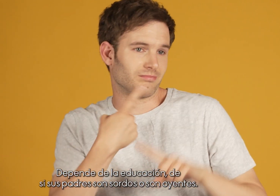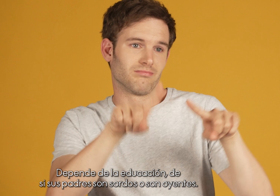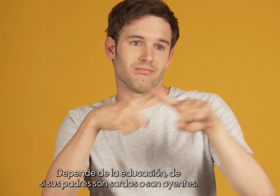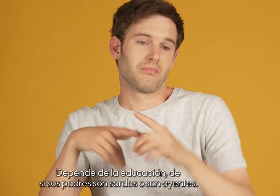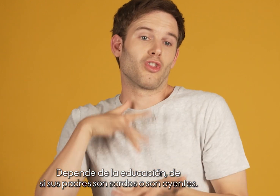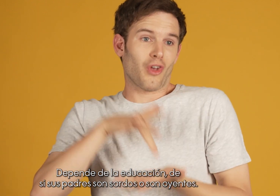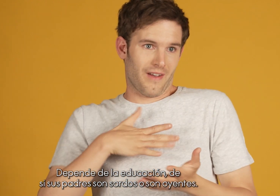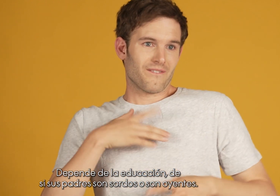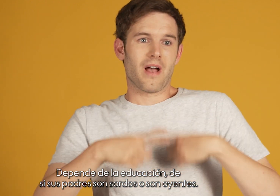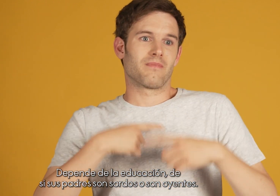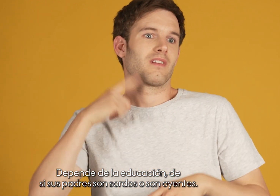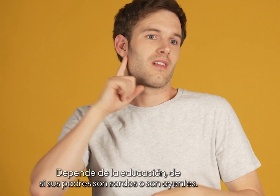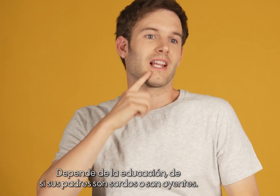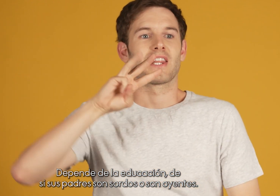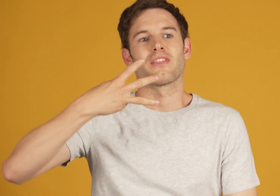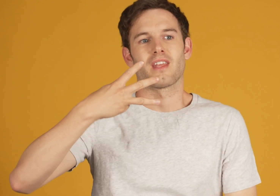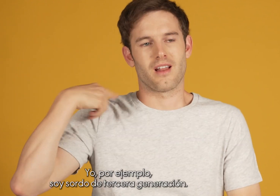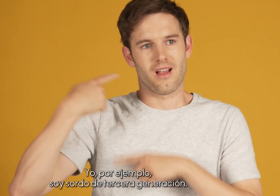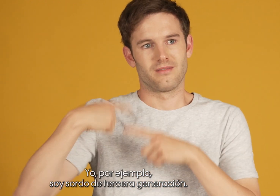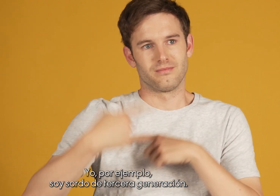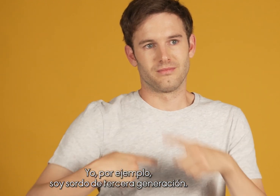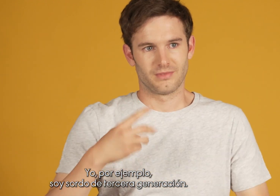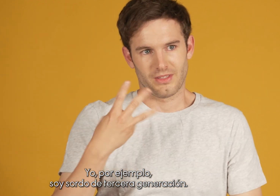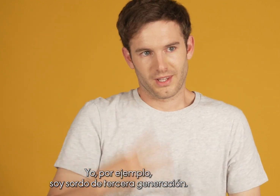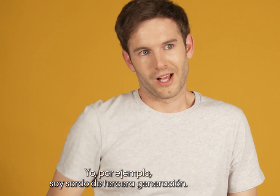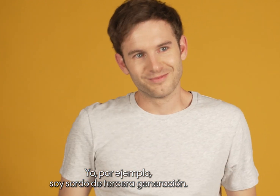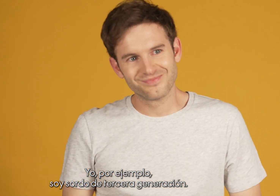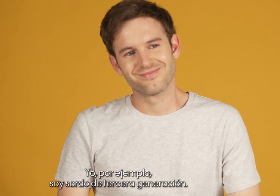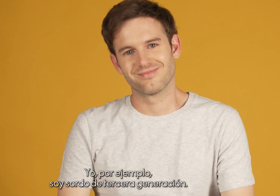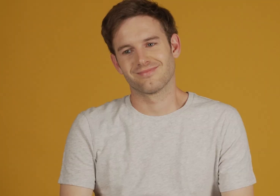de si sus padres son sordos o son oyentes. Yo, por ejemplo, soy sordo de tercera generación.